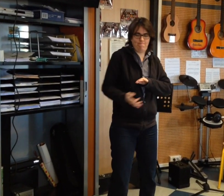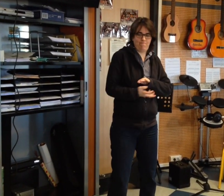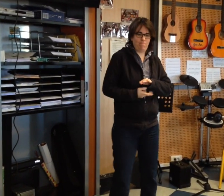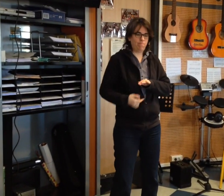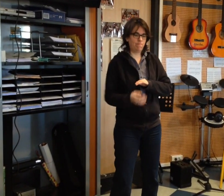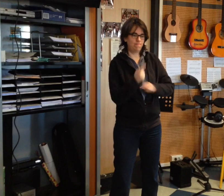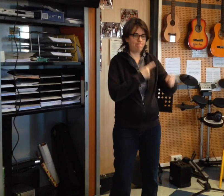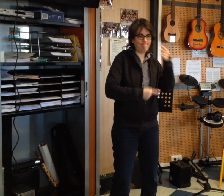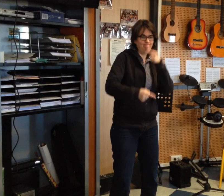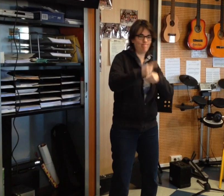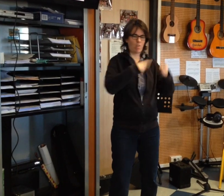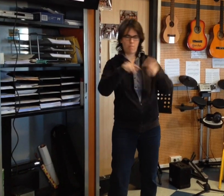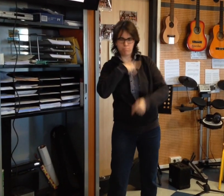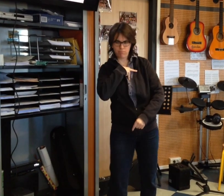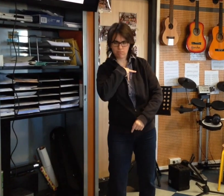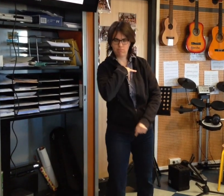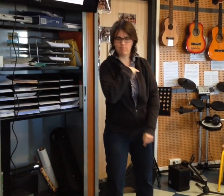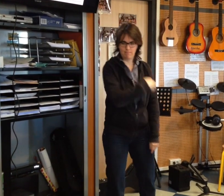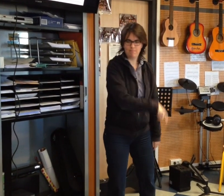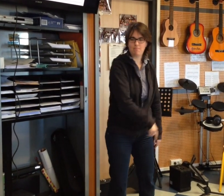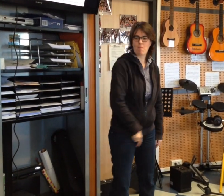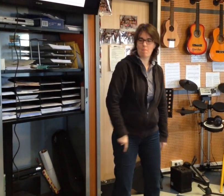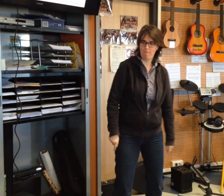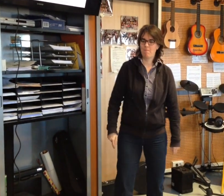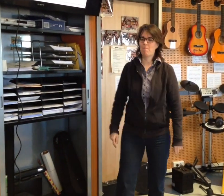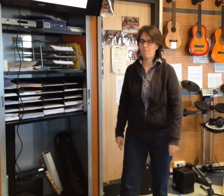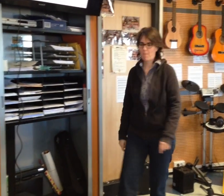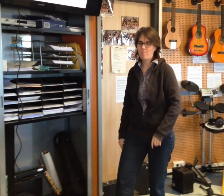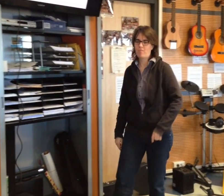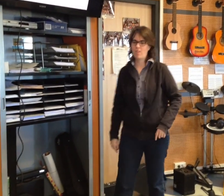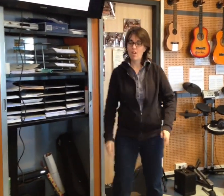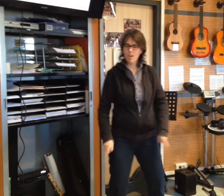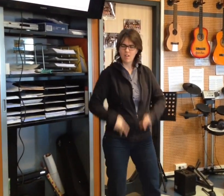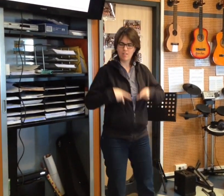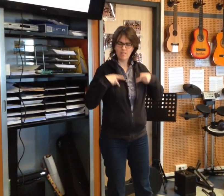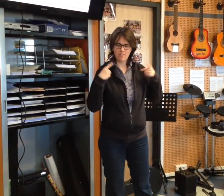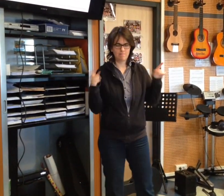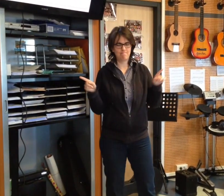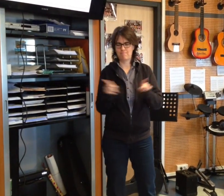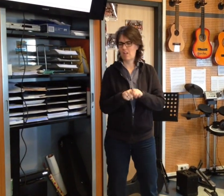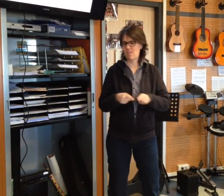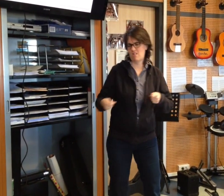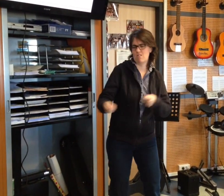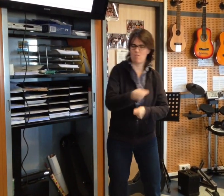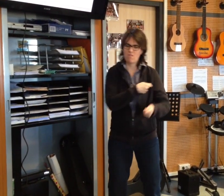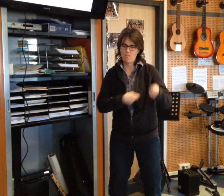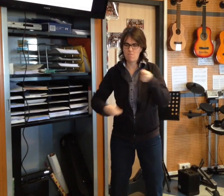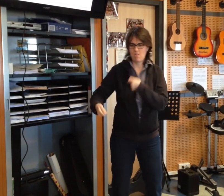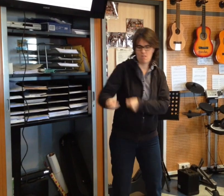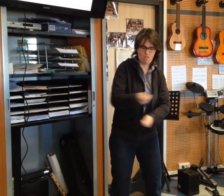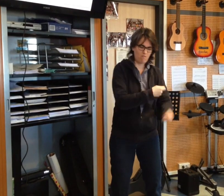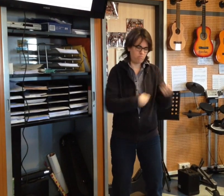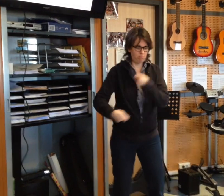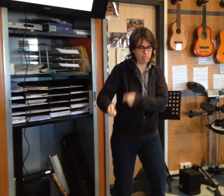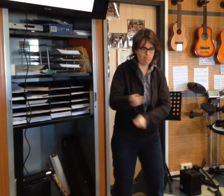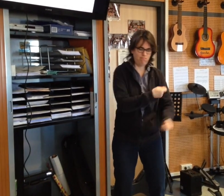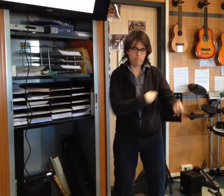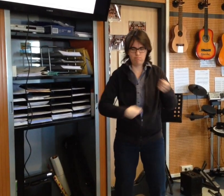une'améritabilité J brûlé ma couleur de brûle La vie est une machine La vie est une